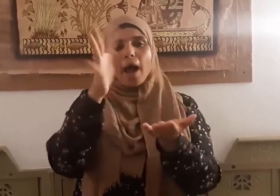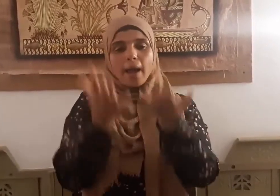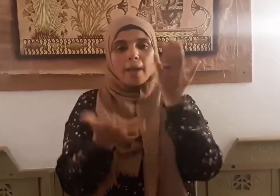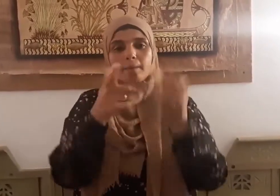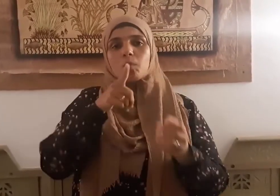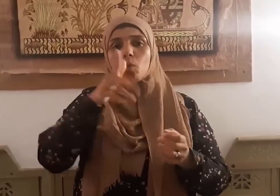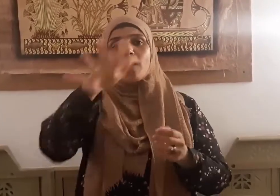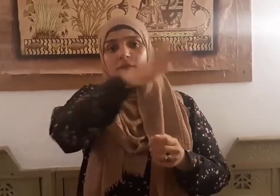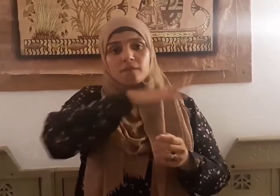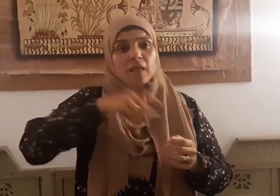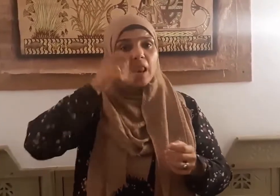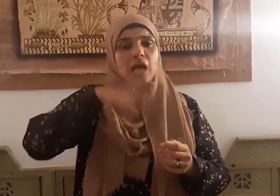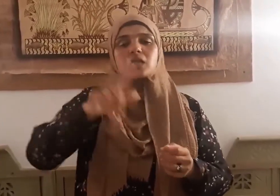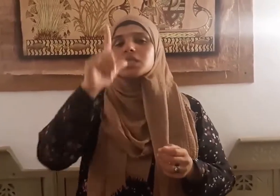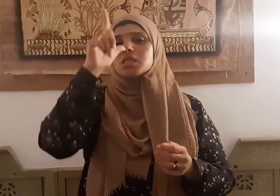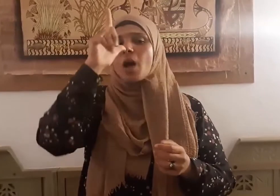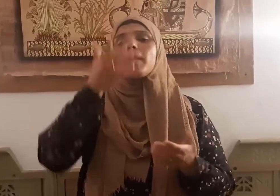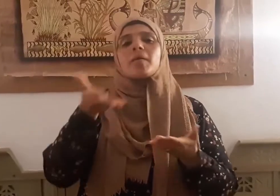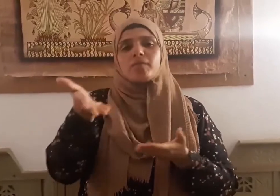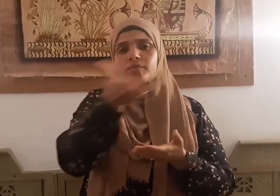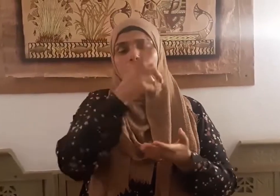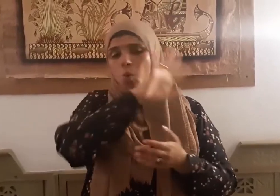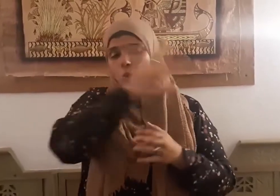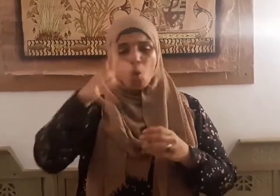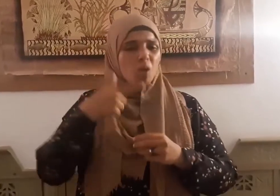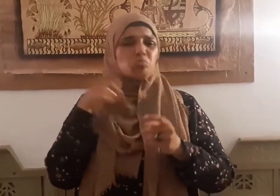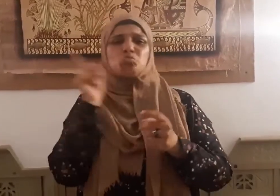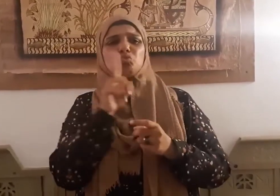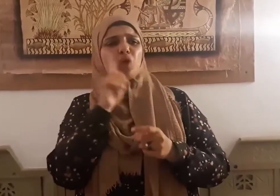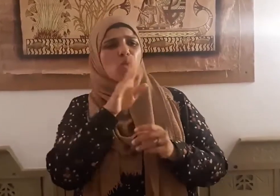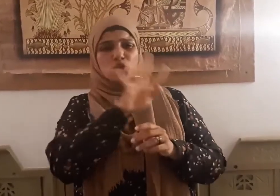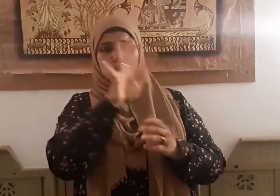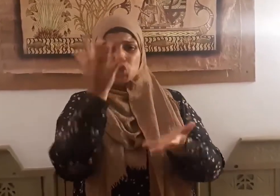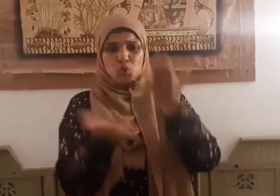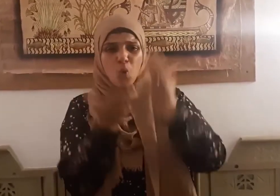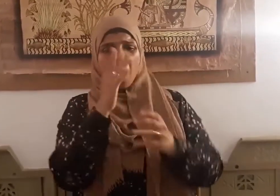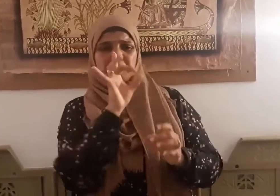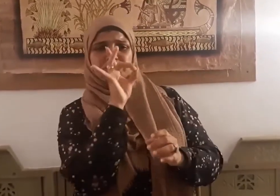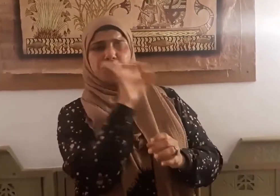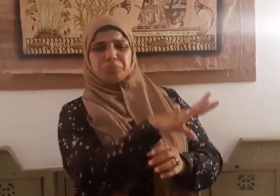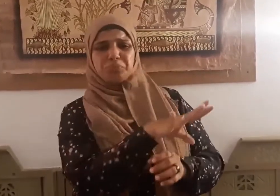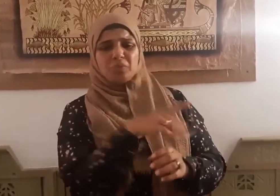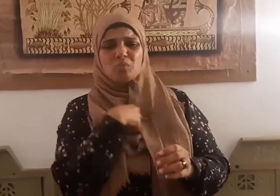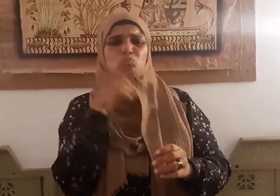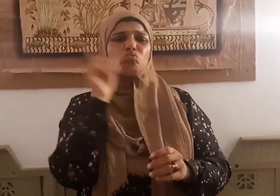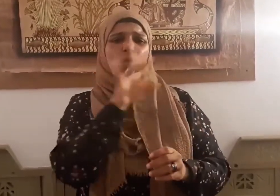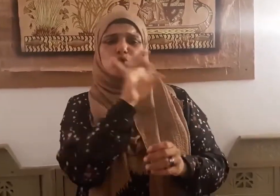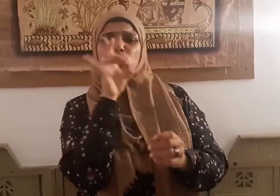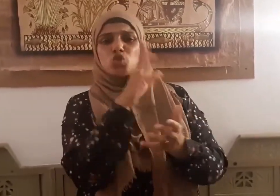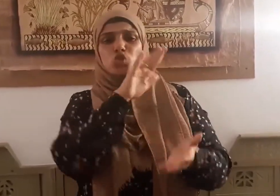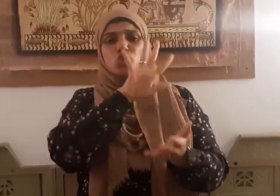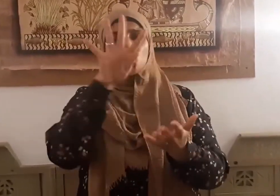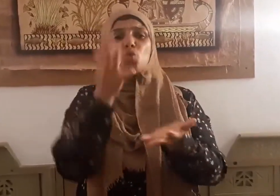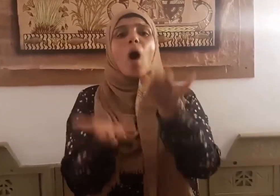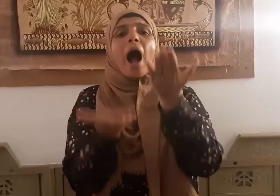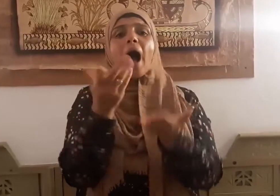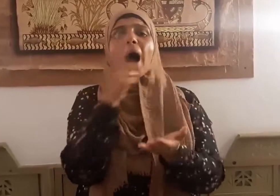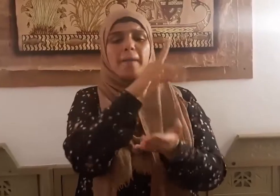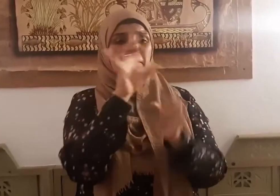استكبروا من قومه لنخرجنك يا شعيب لنخرجنك يا شعيب والذين